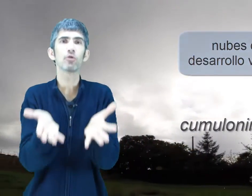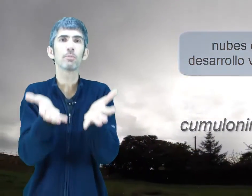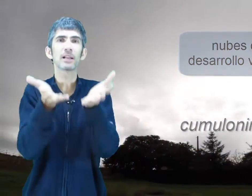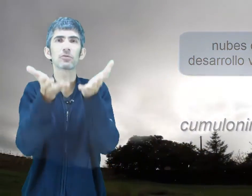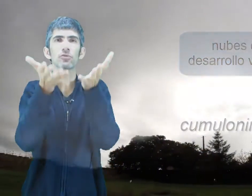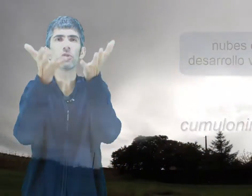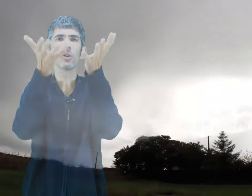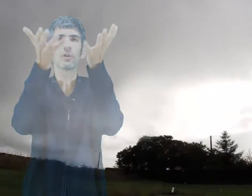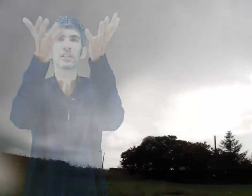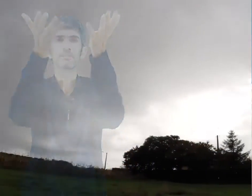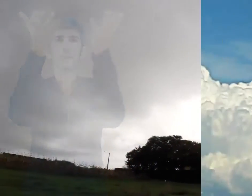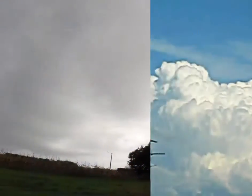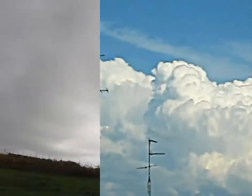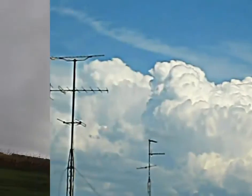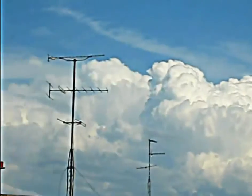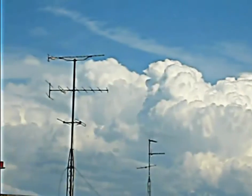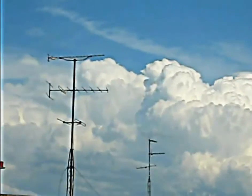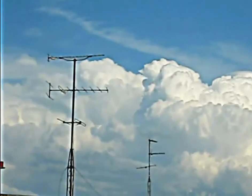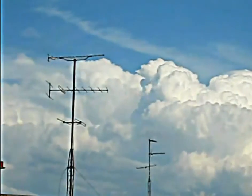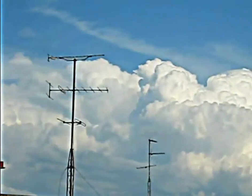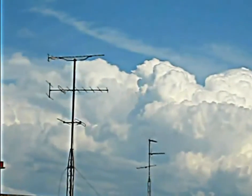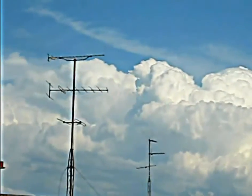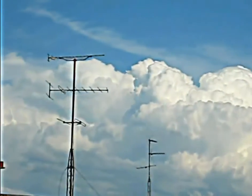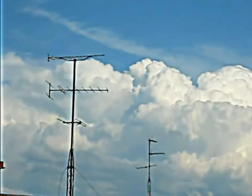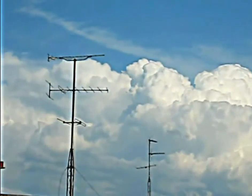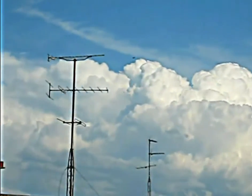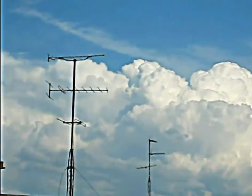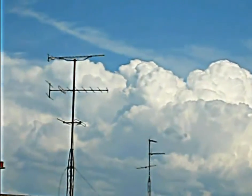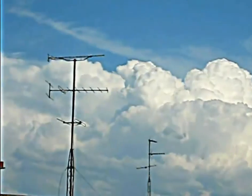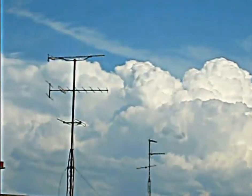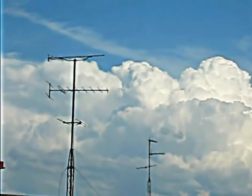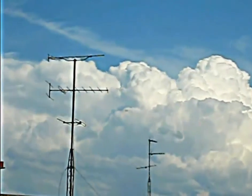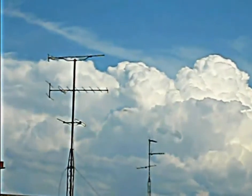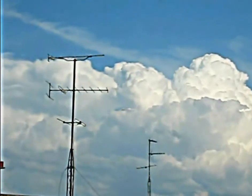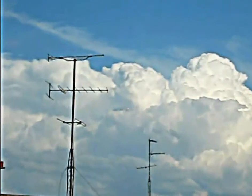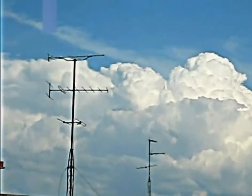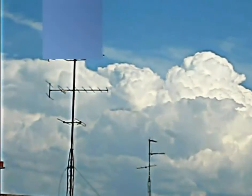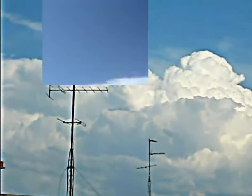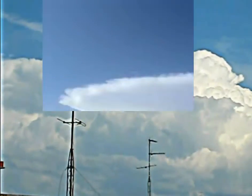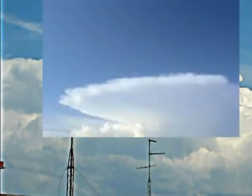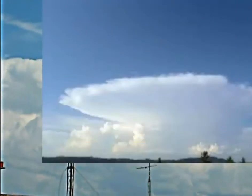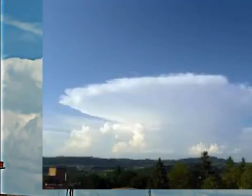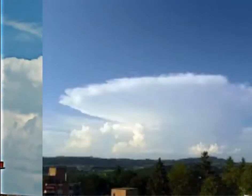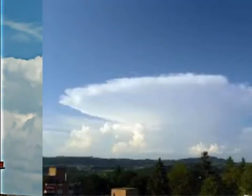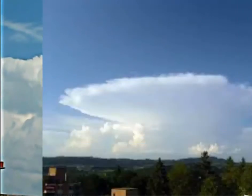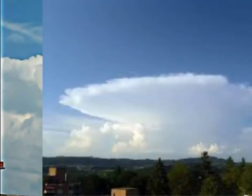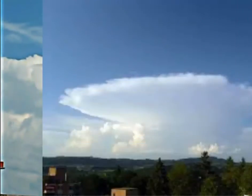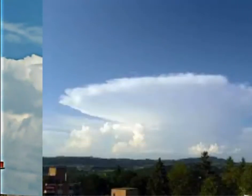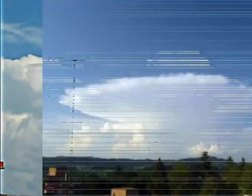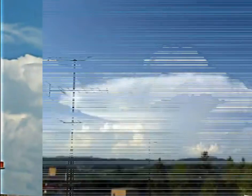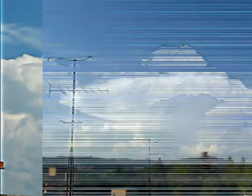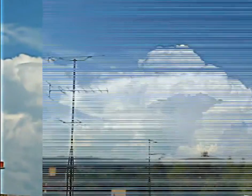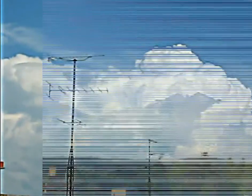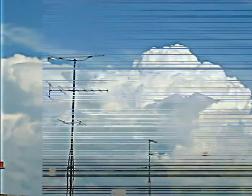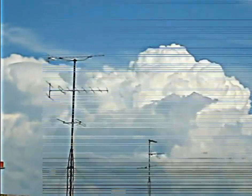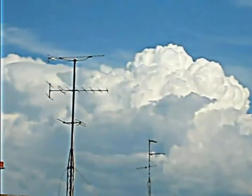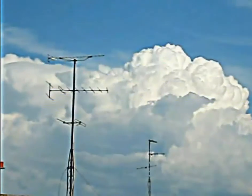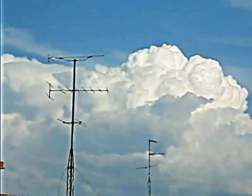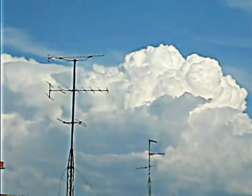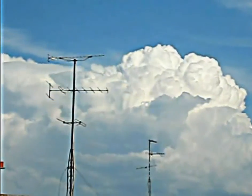ocupar todo el espacio de las categorías anteriores, llegando hasta el final de la troposfera, donde hacen una forma de yunque característica. Son las